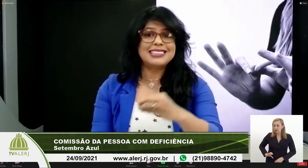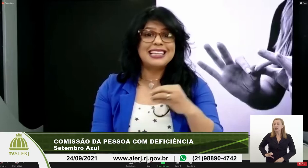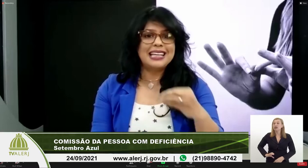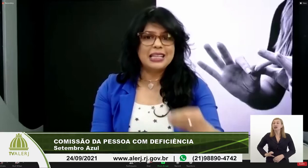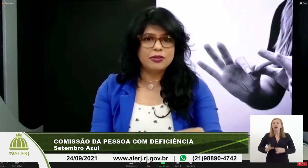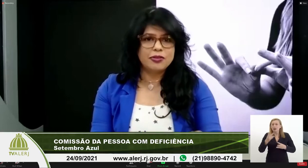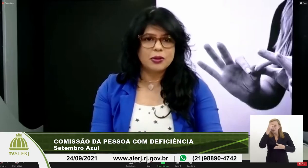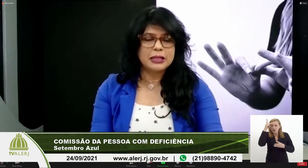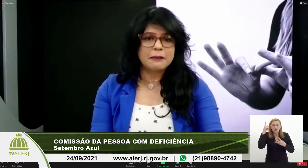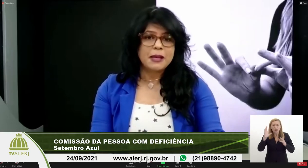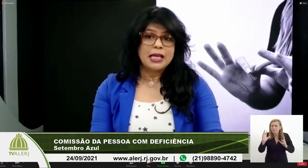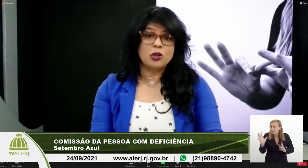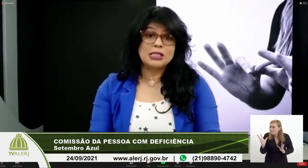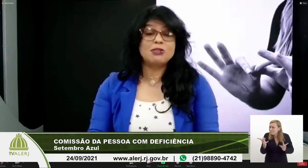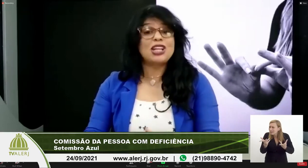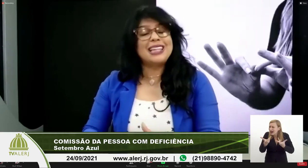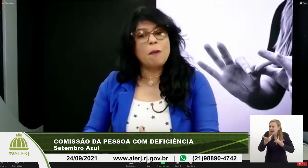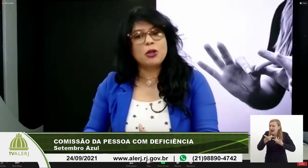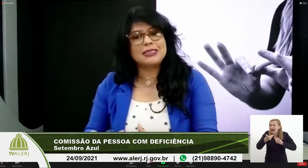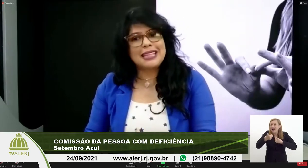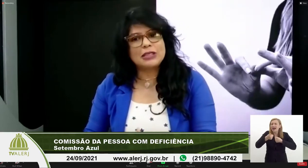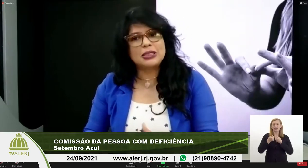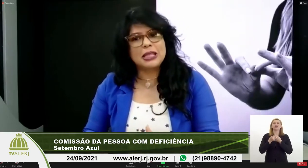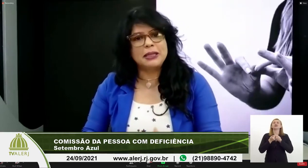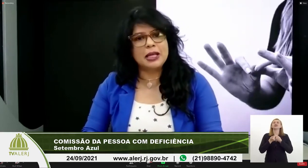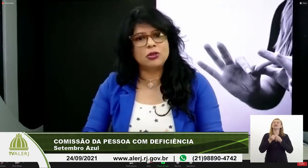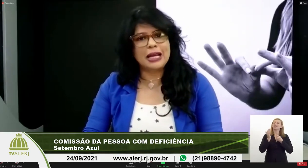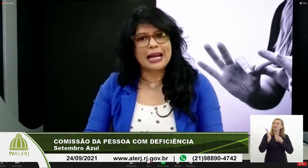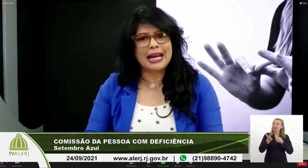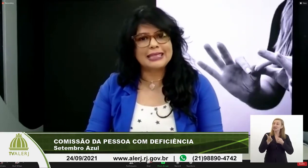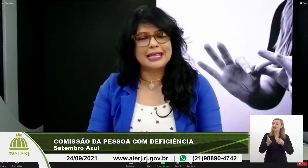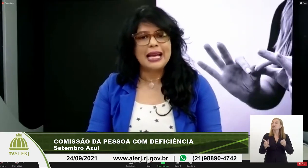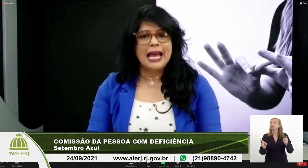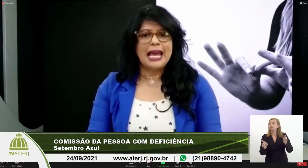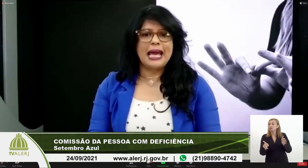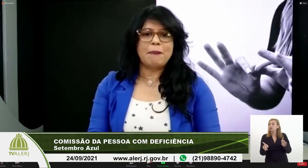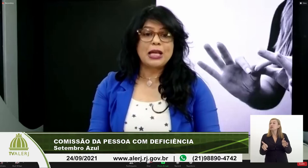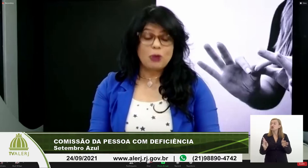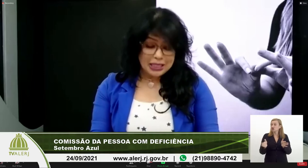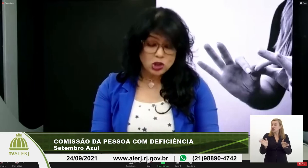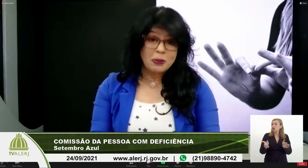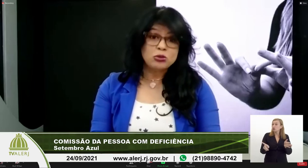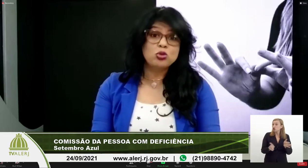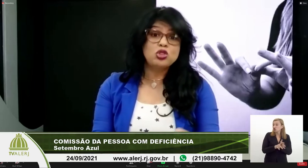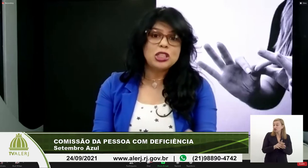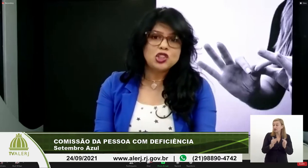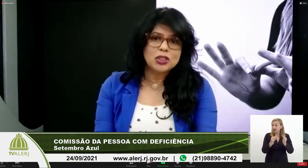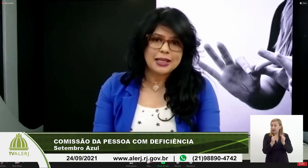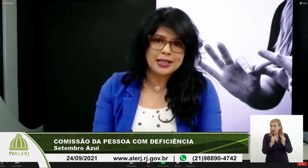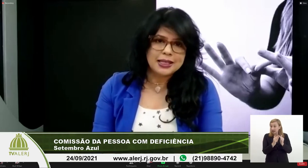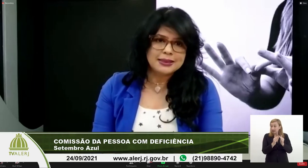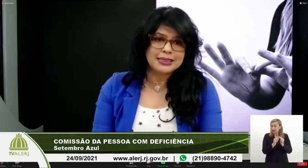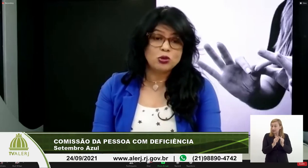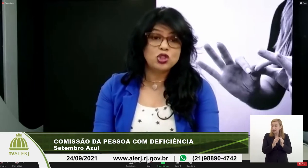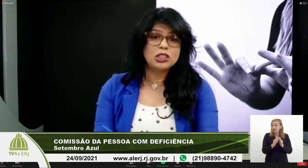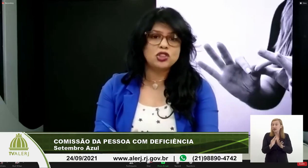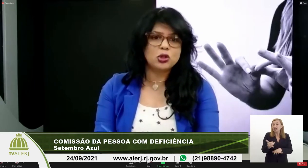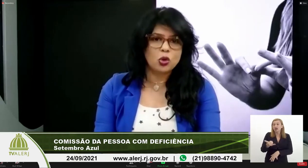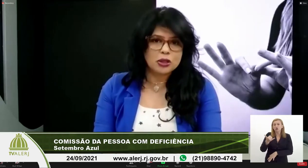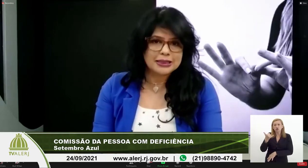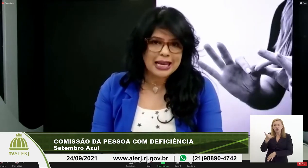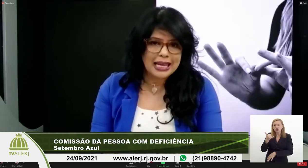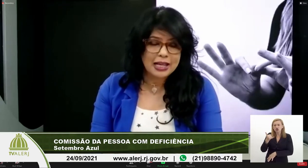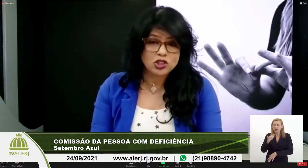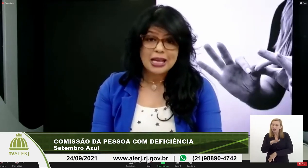uma sensibilidade incrível, né? Inclusive, já tem um processo tramitando na casa para que o atendimento do Disque Criança e o